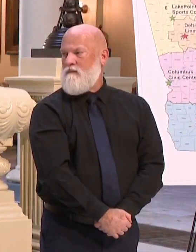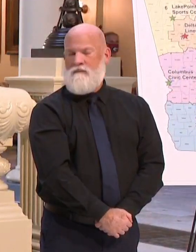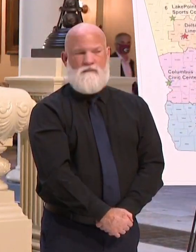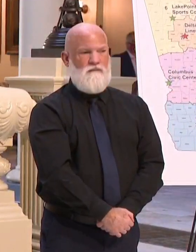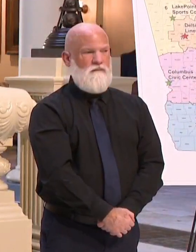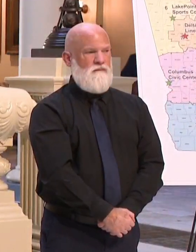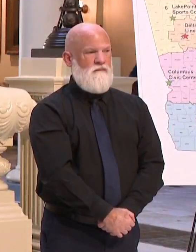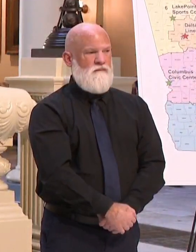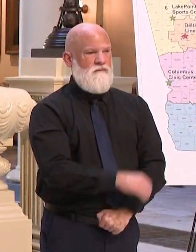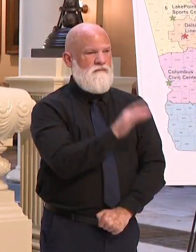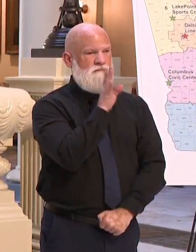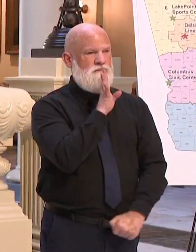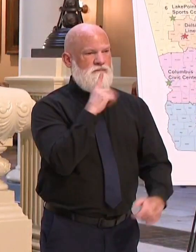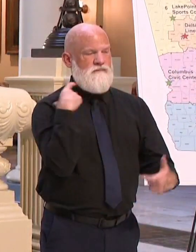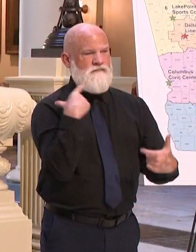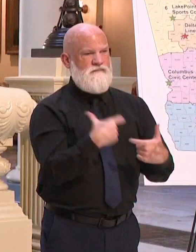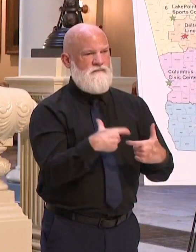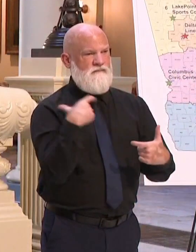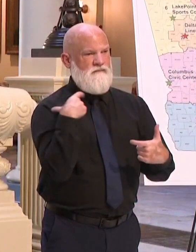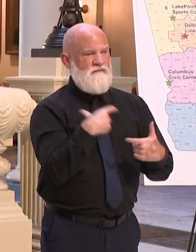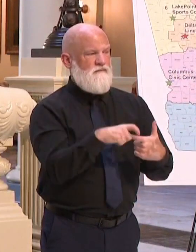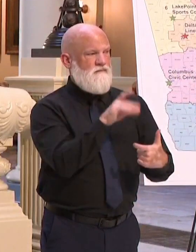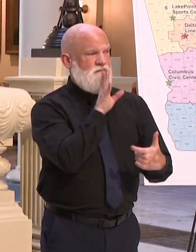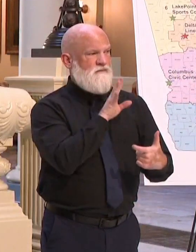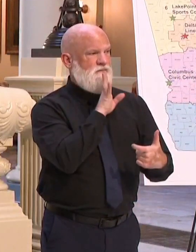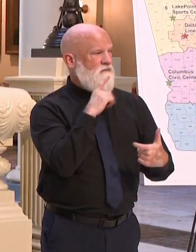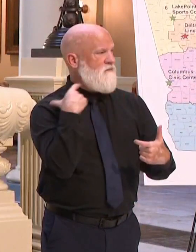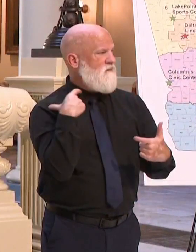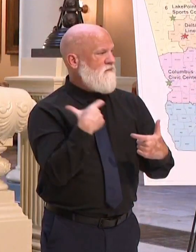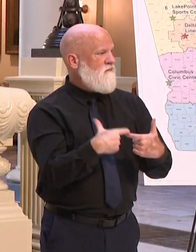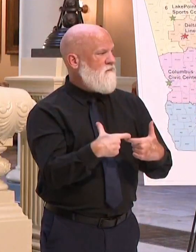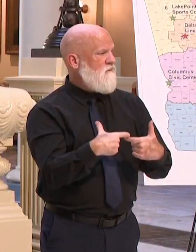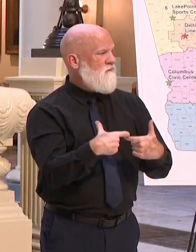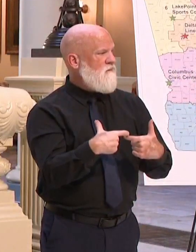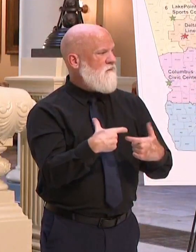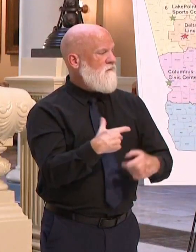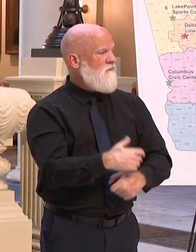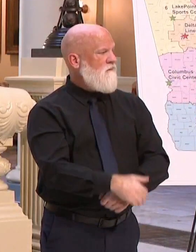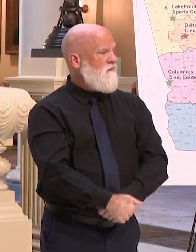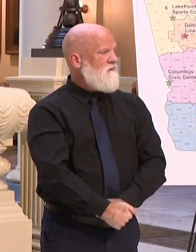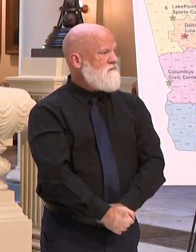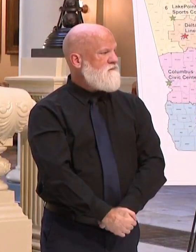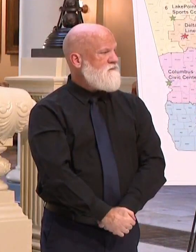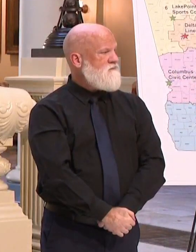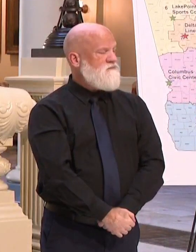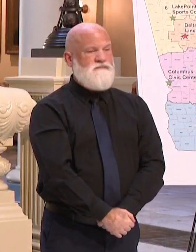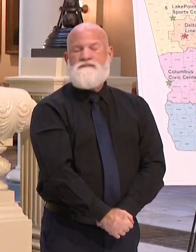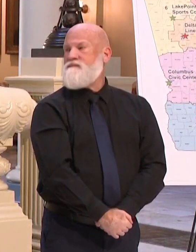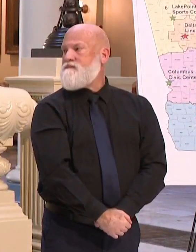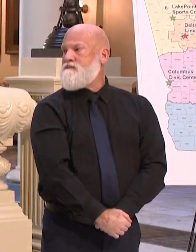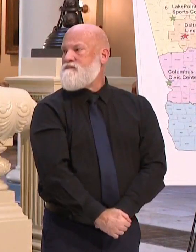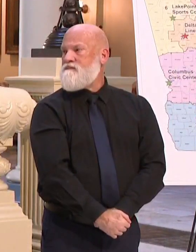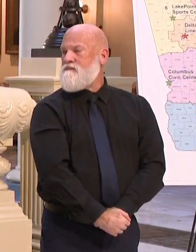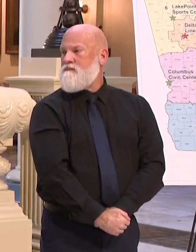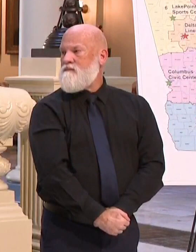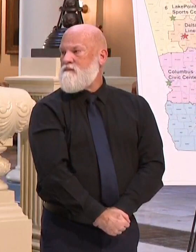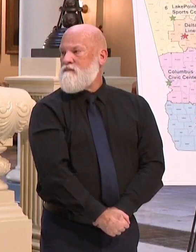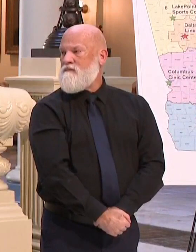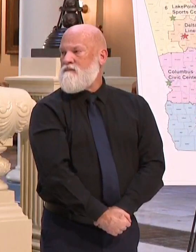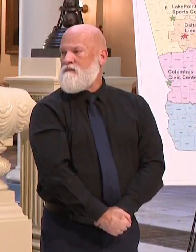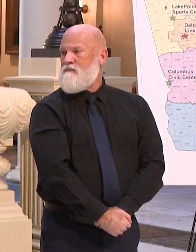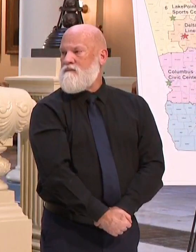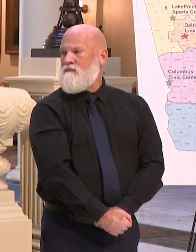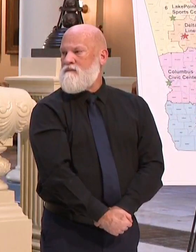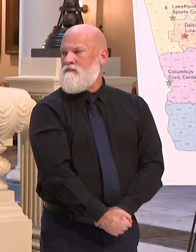el proceso de tomar la vacuna. Y muchísimas gracias a tu canal, porque es importante el mensaje que estás pasando. Pero a